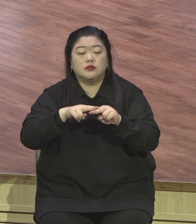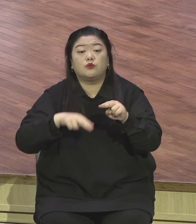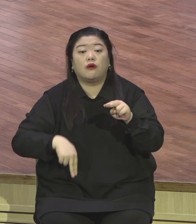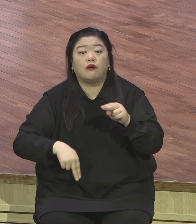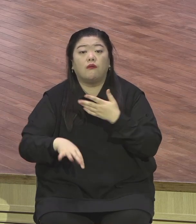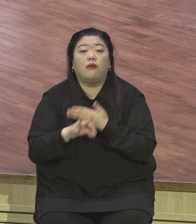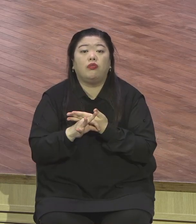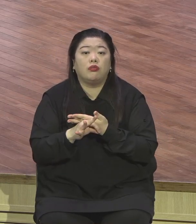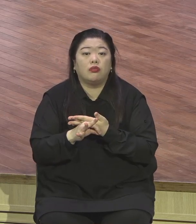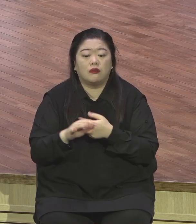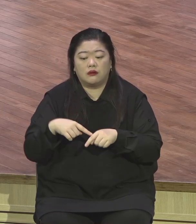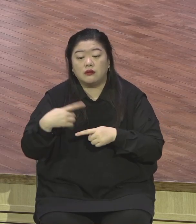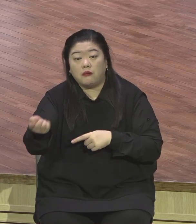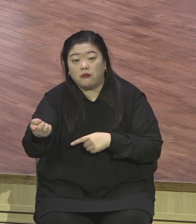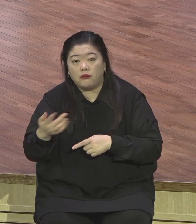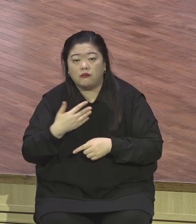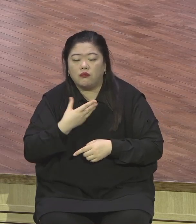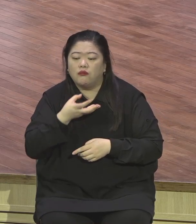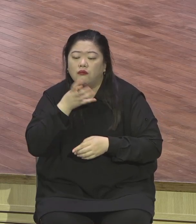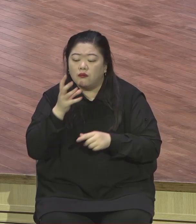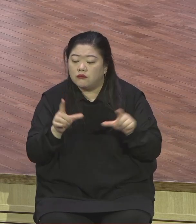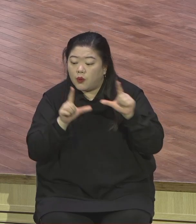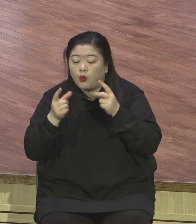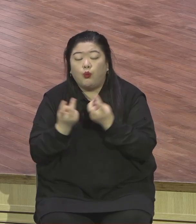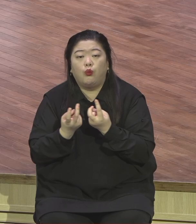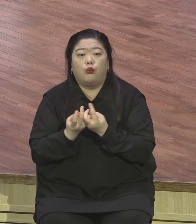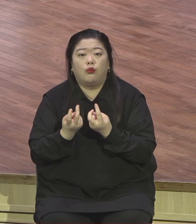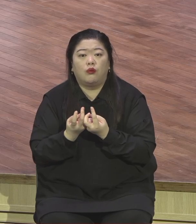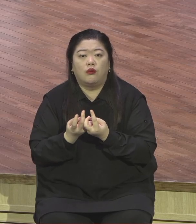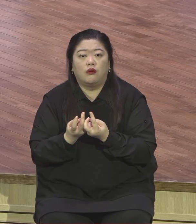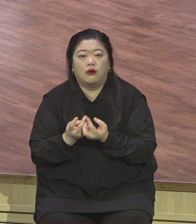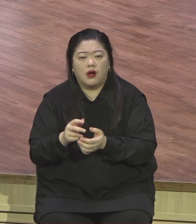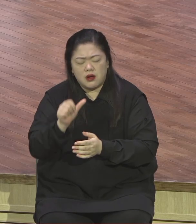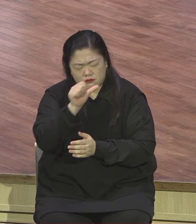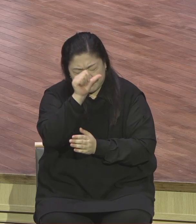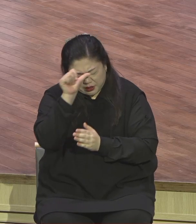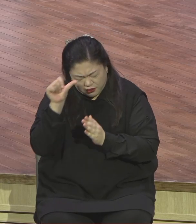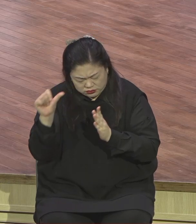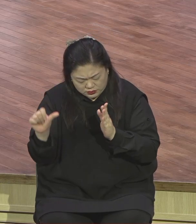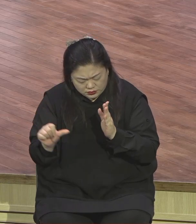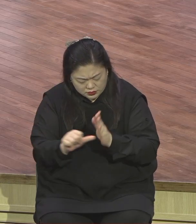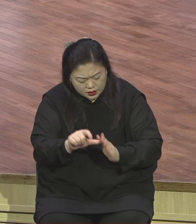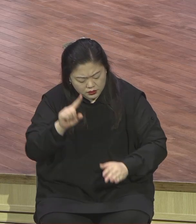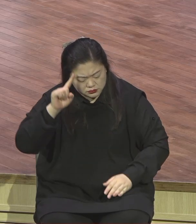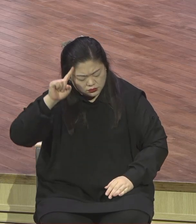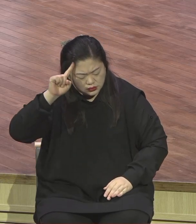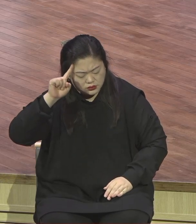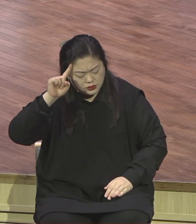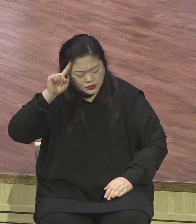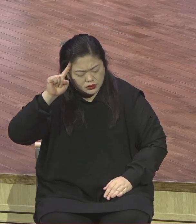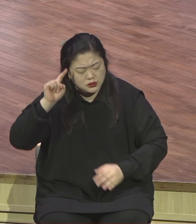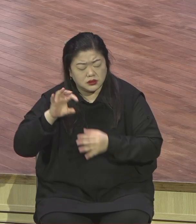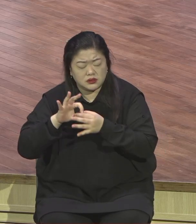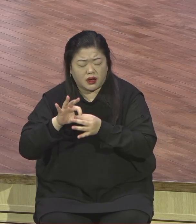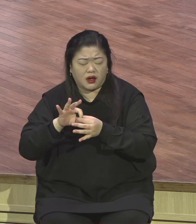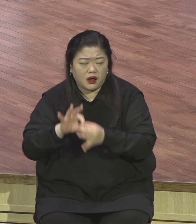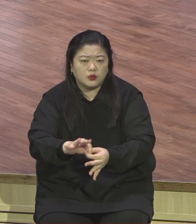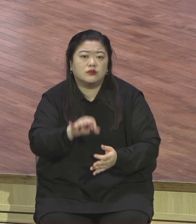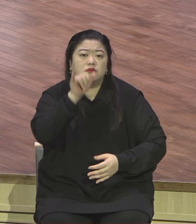스트레스가 끊이지 않고 갈수록 짐의 무게가 늘어나고 있다. 도대체 어떻게